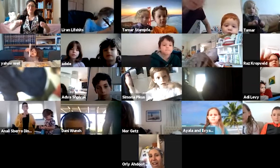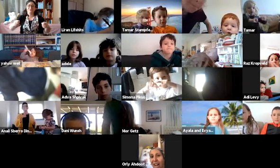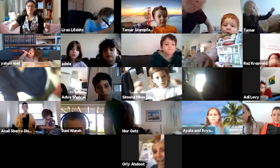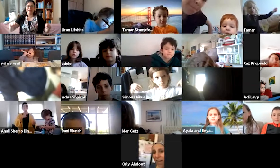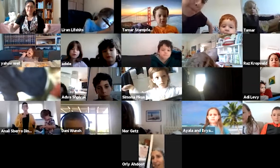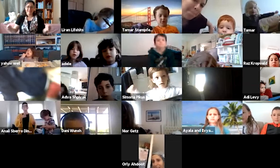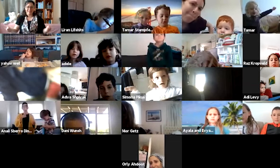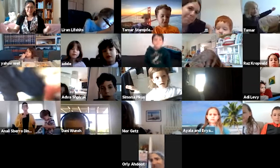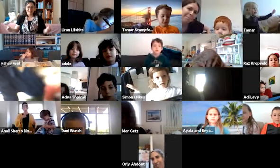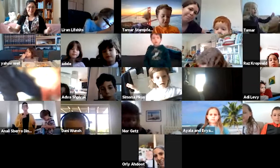תורה.